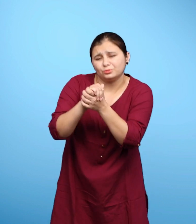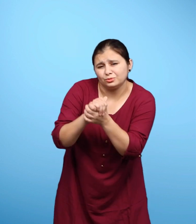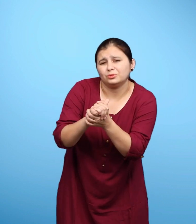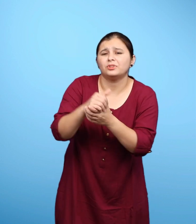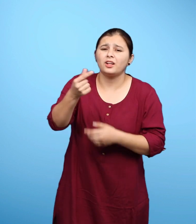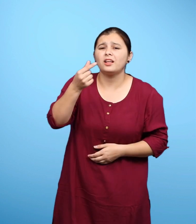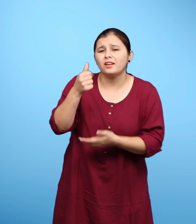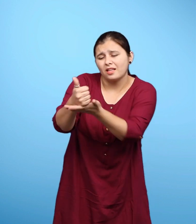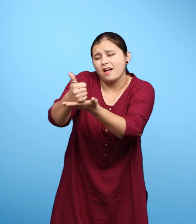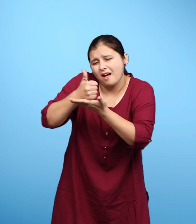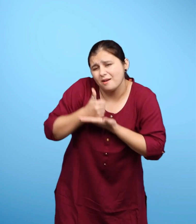मेरी दवा कराओ